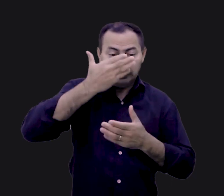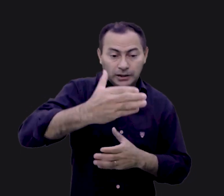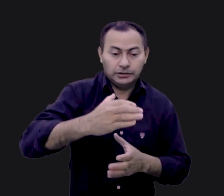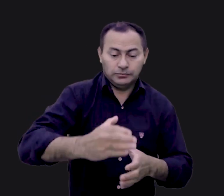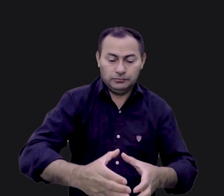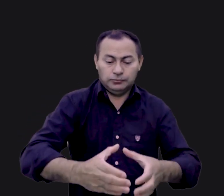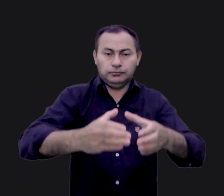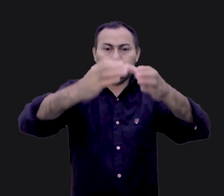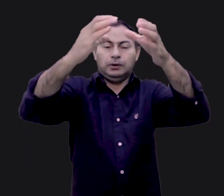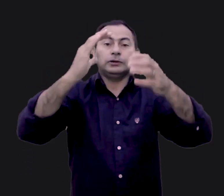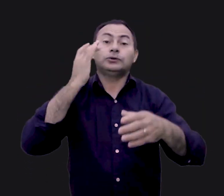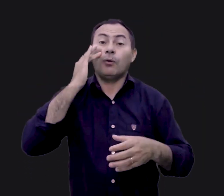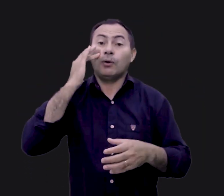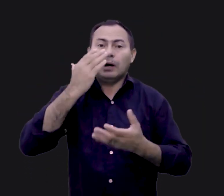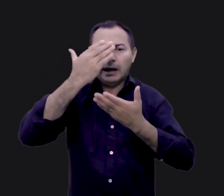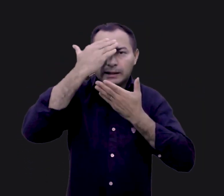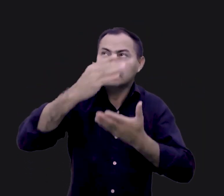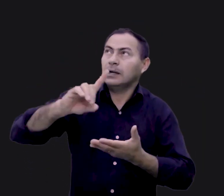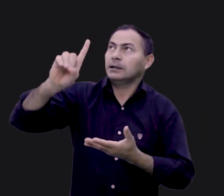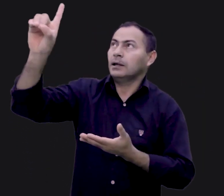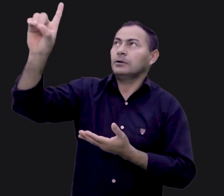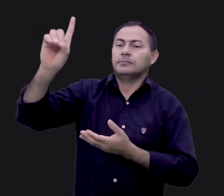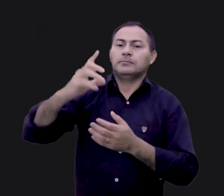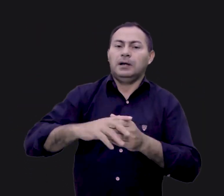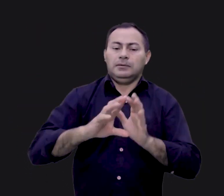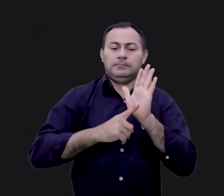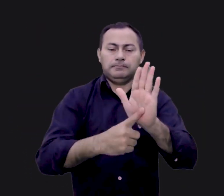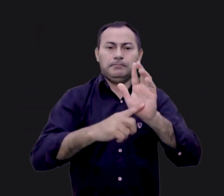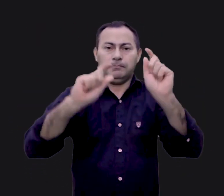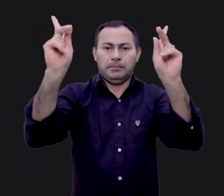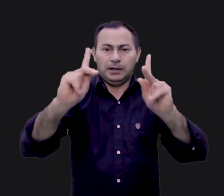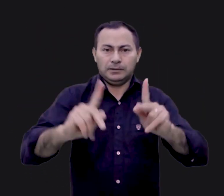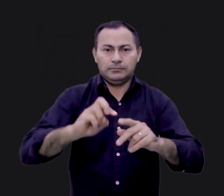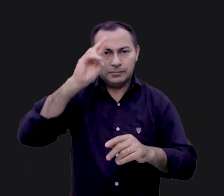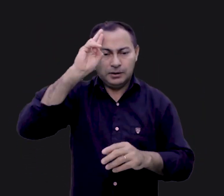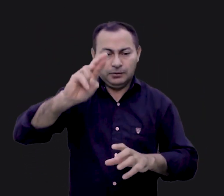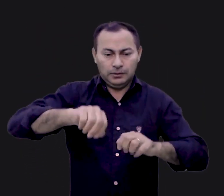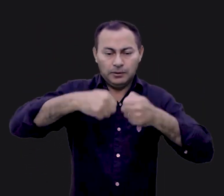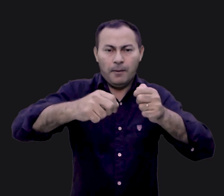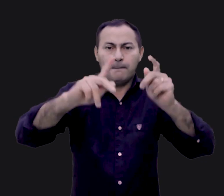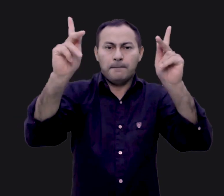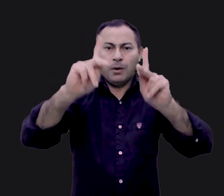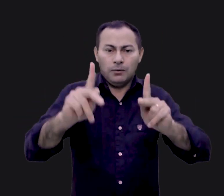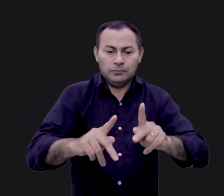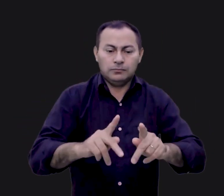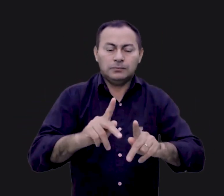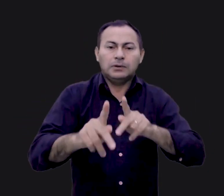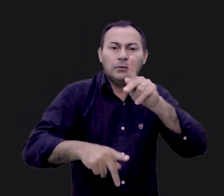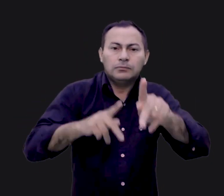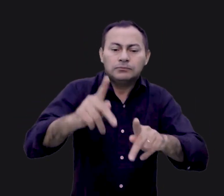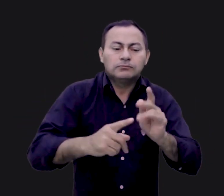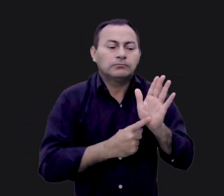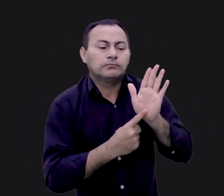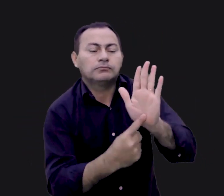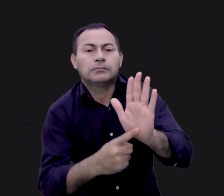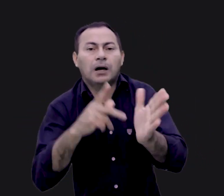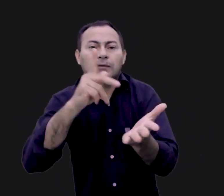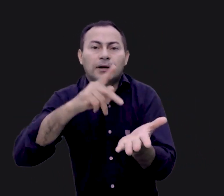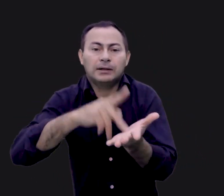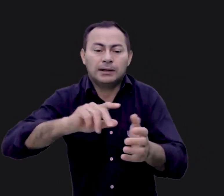ouro para agradecer a Deus por ele ter revelado a sua paz. O Senhor deu ao seu povo uma revelação da sua verdade quando deu